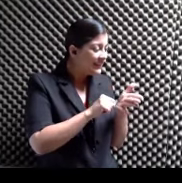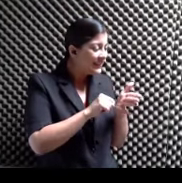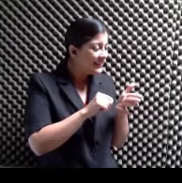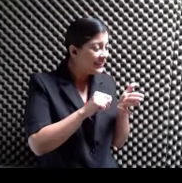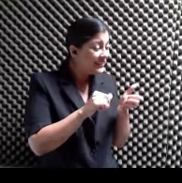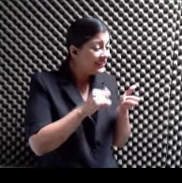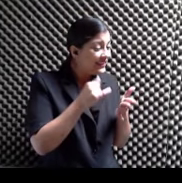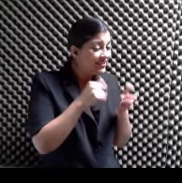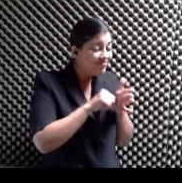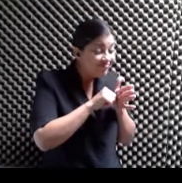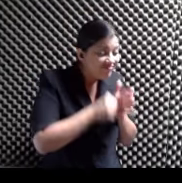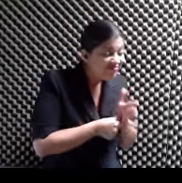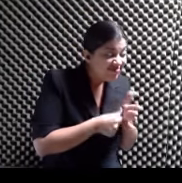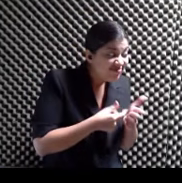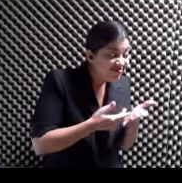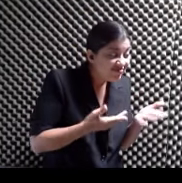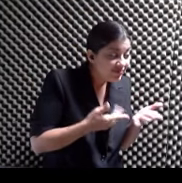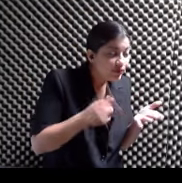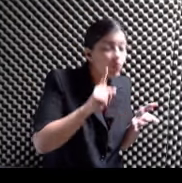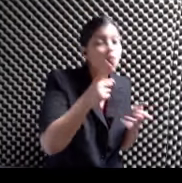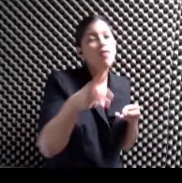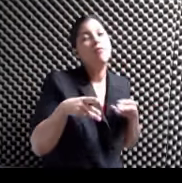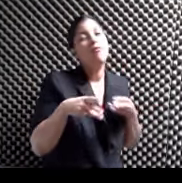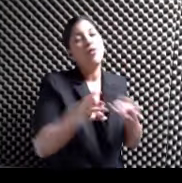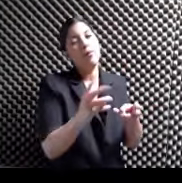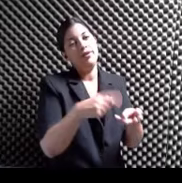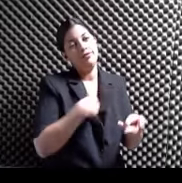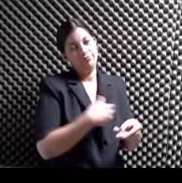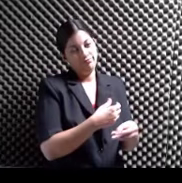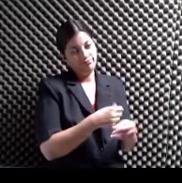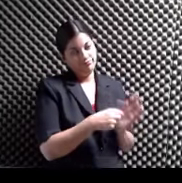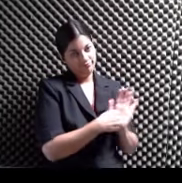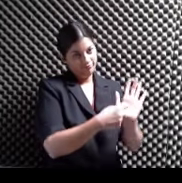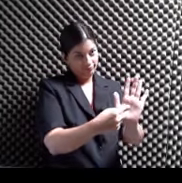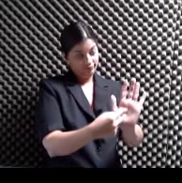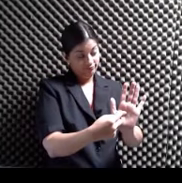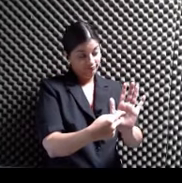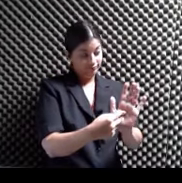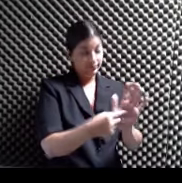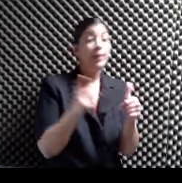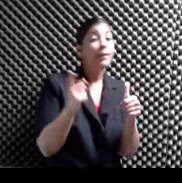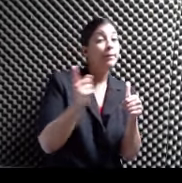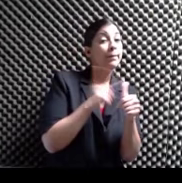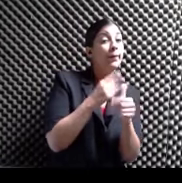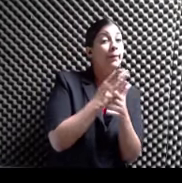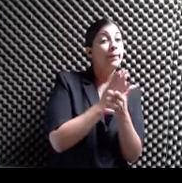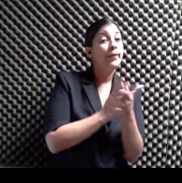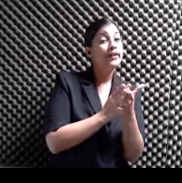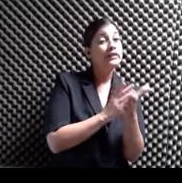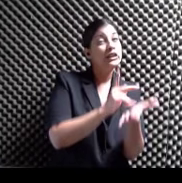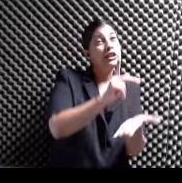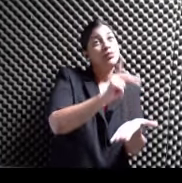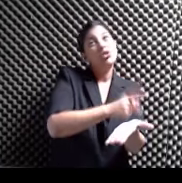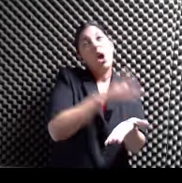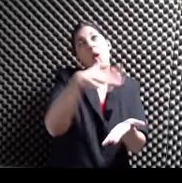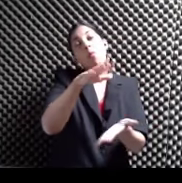Una forma Ok Escribí primero Uno Un poema De la primera parte Que son como 26 poemas Que